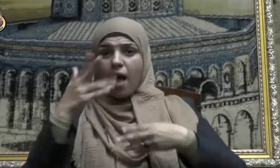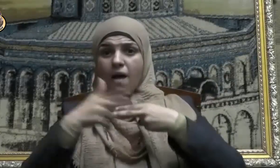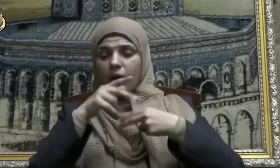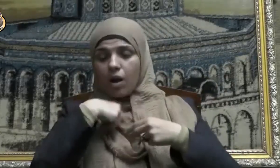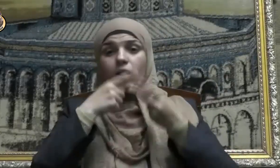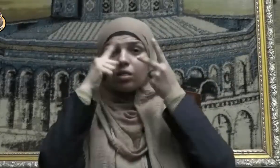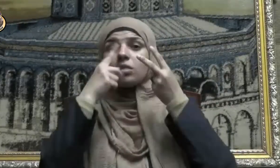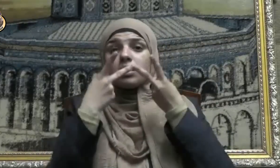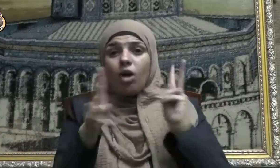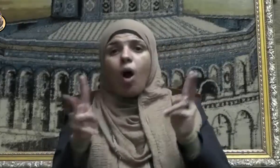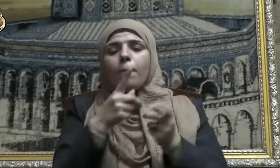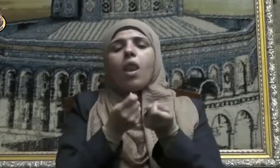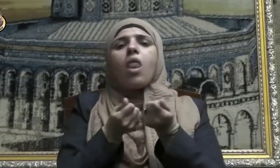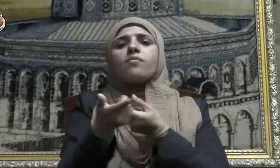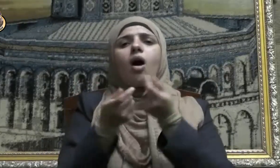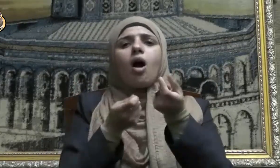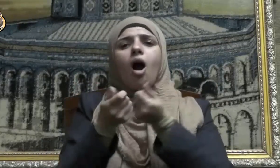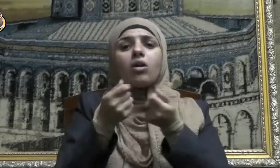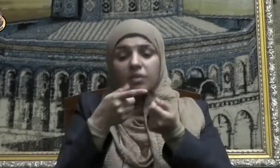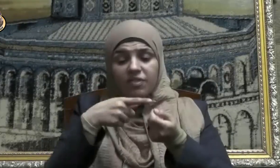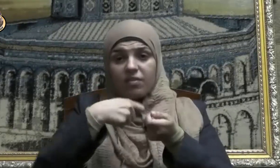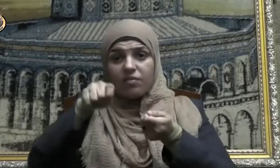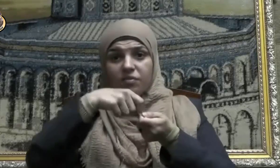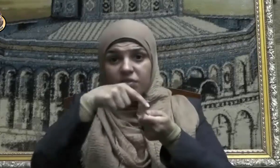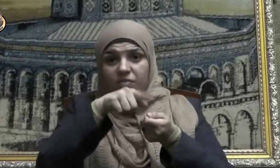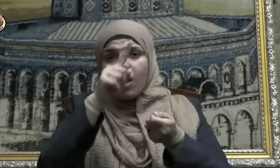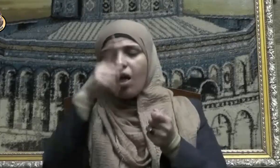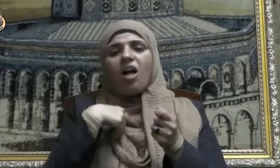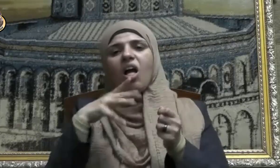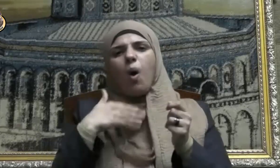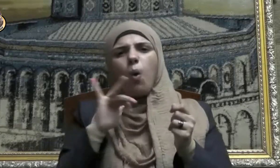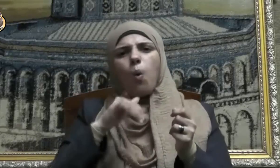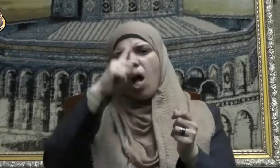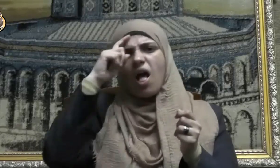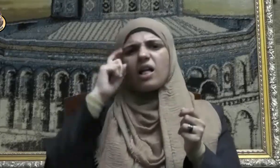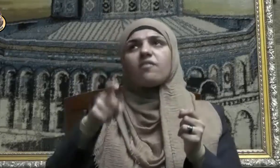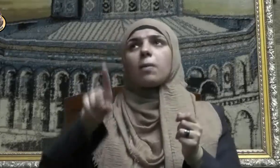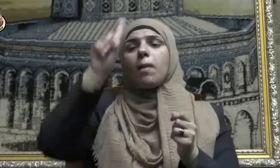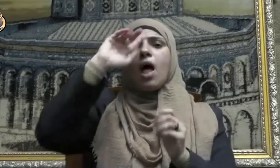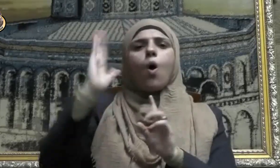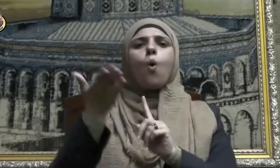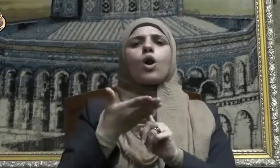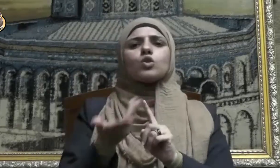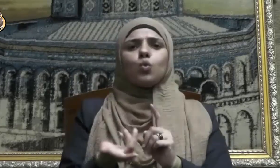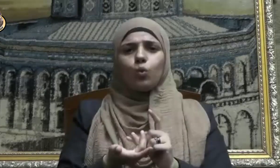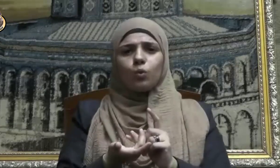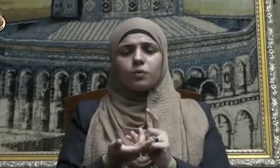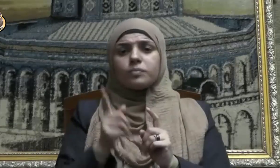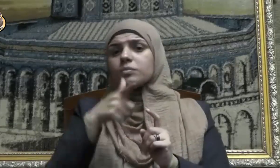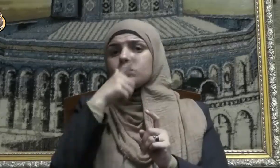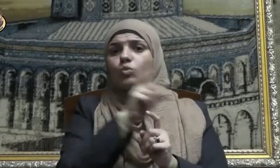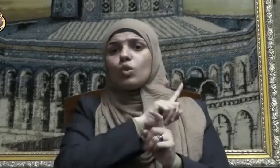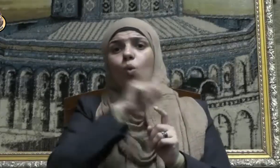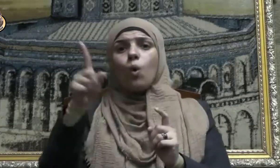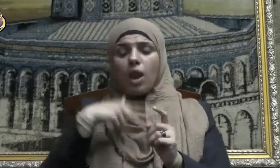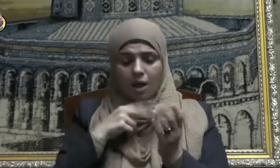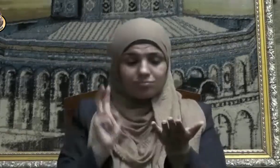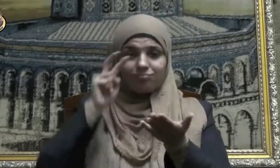نفقاتهم إلا أنهم كفروا بالله وبرسوله ولا يأتون الصلاة إلا